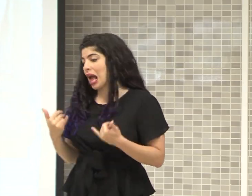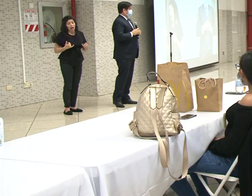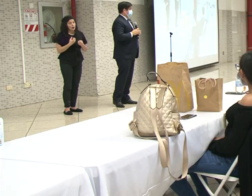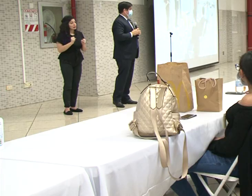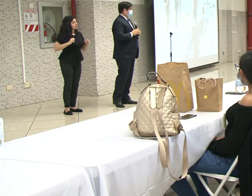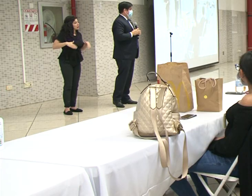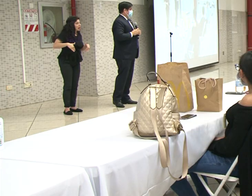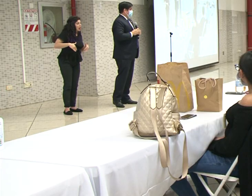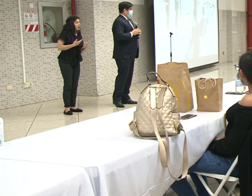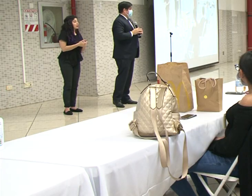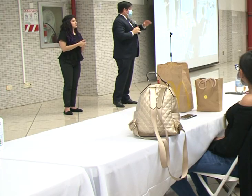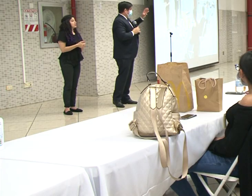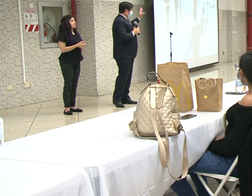ahora.